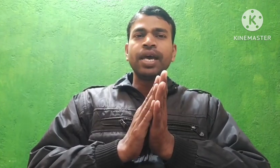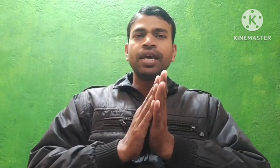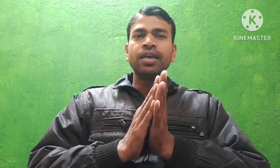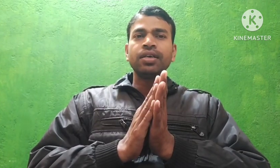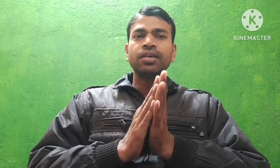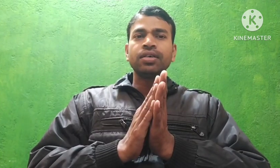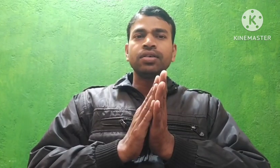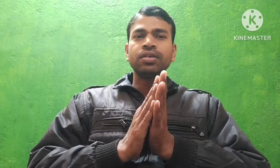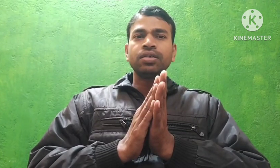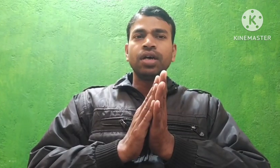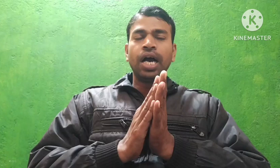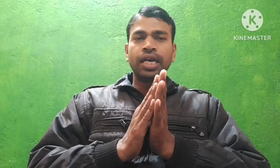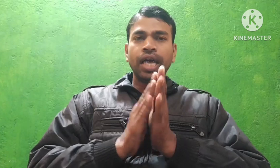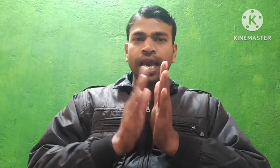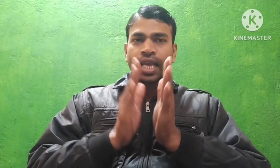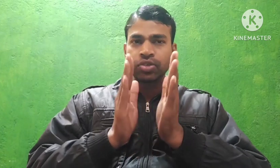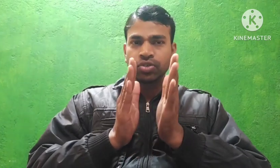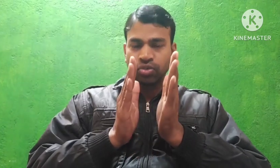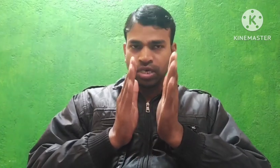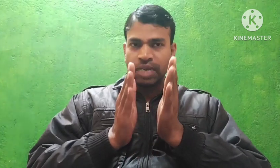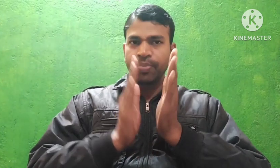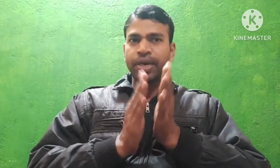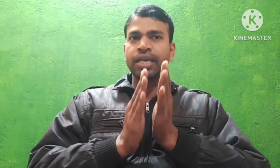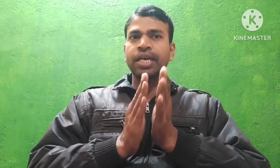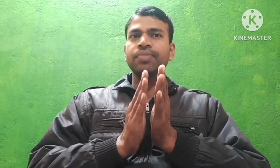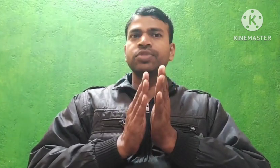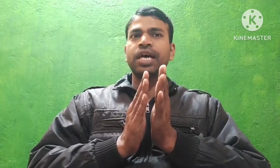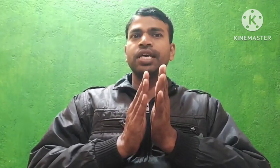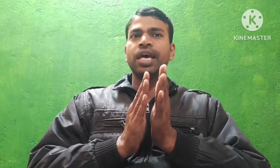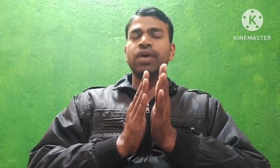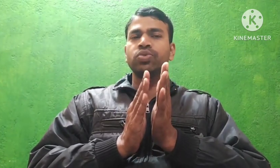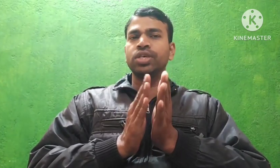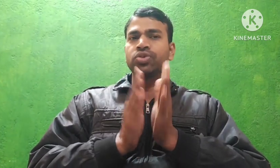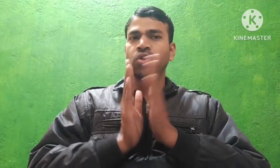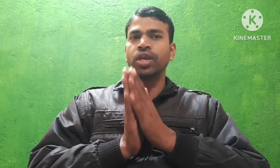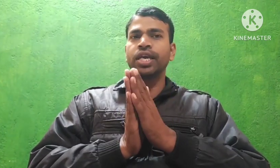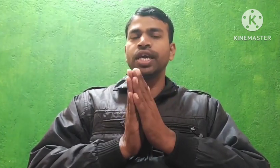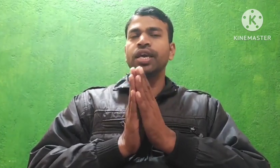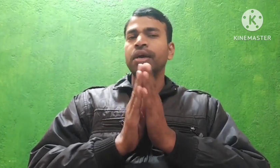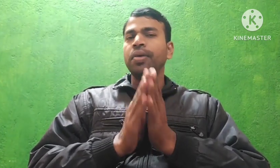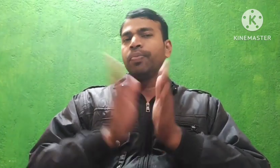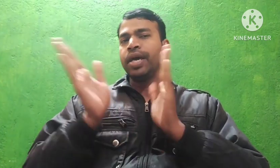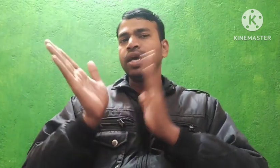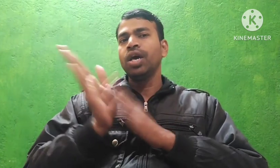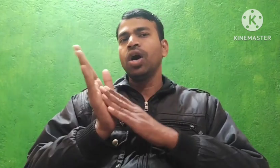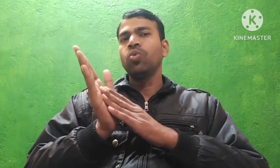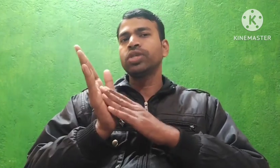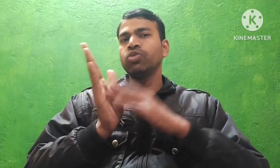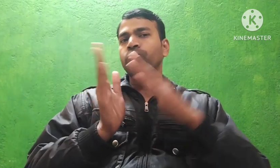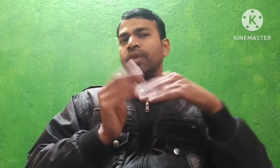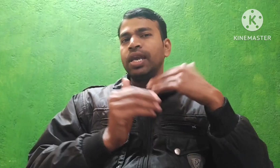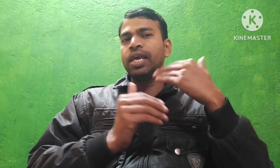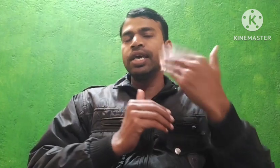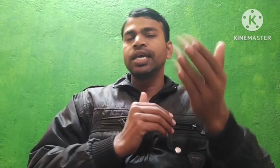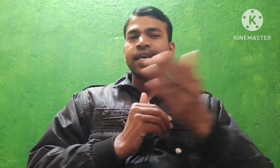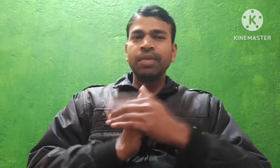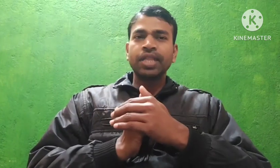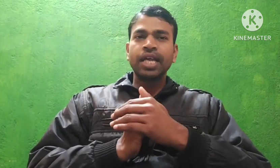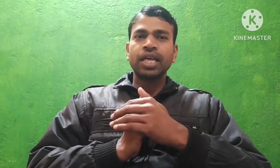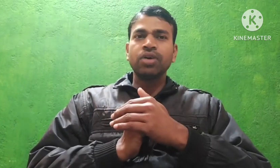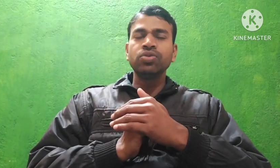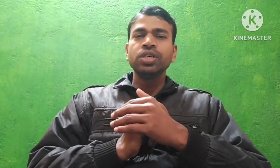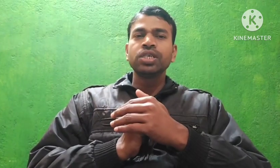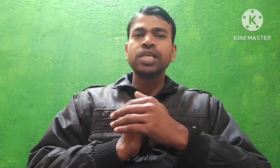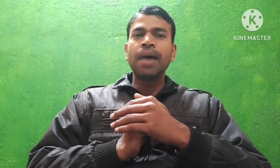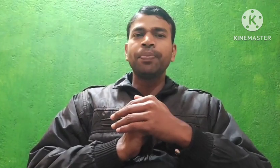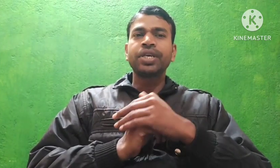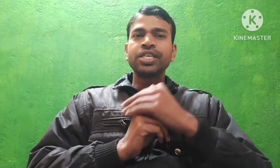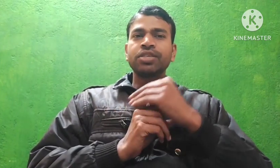किस